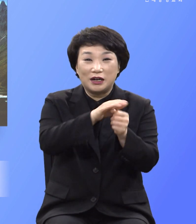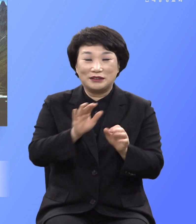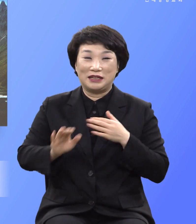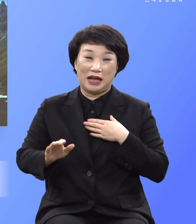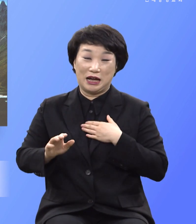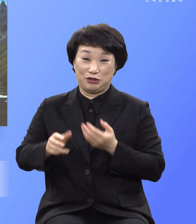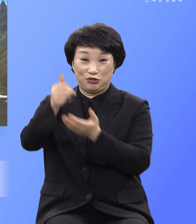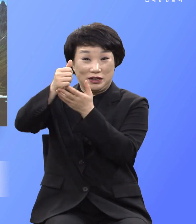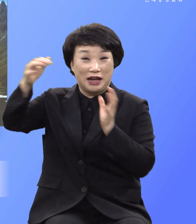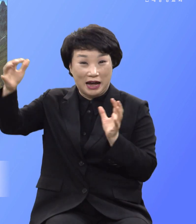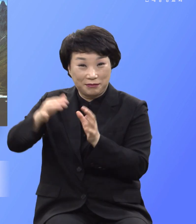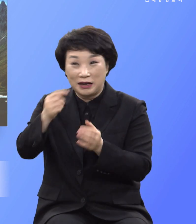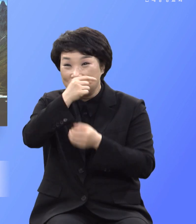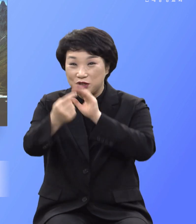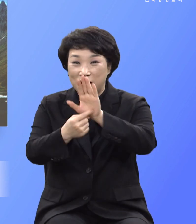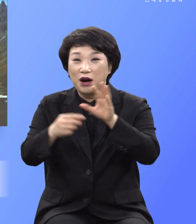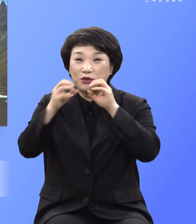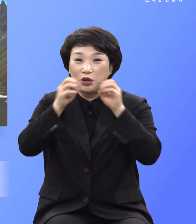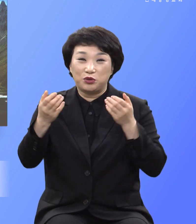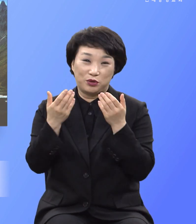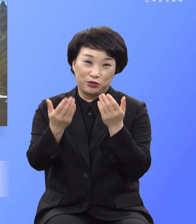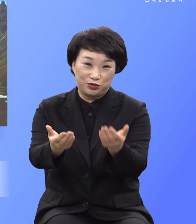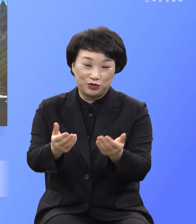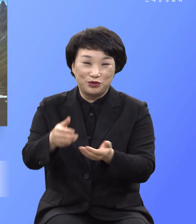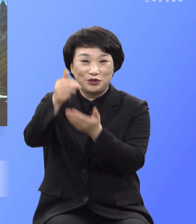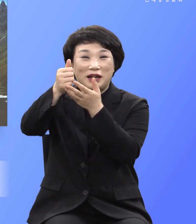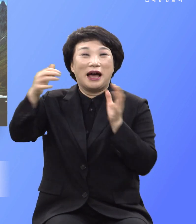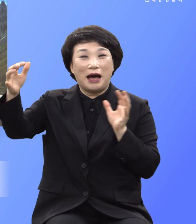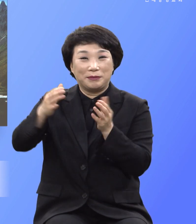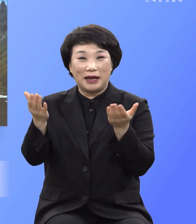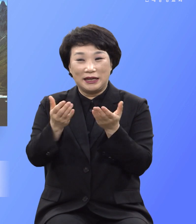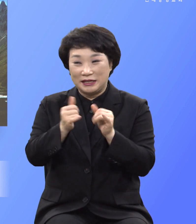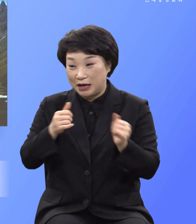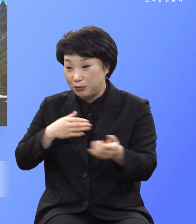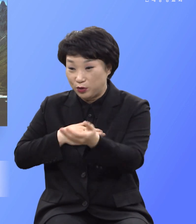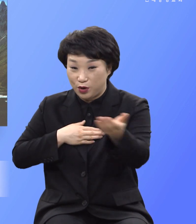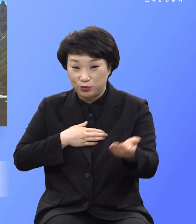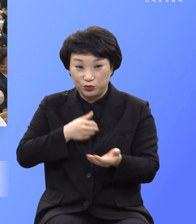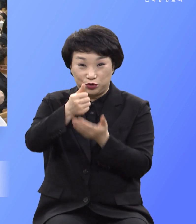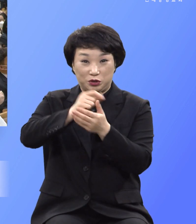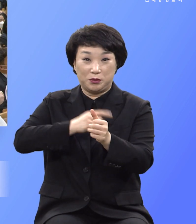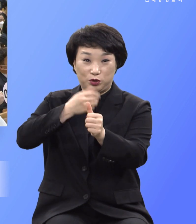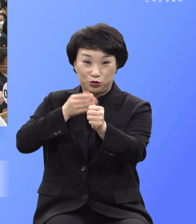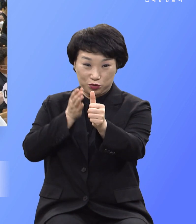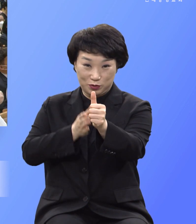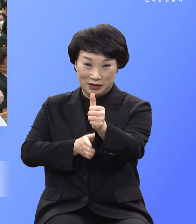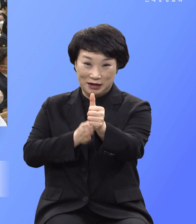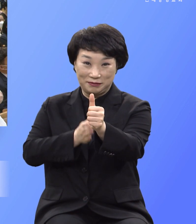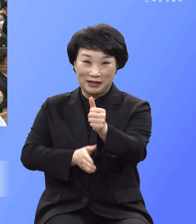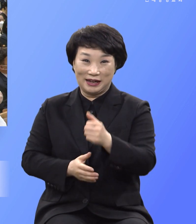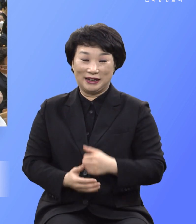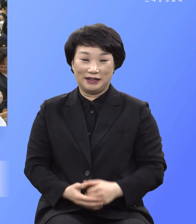증거하고 전하는 주의 동력자가 되기를 주님의 이름으로 축복합니다 요한범